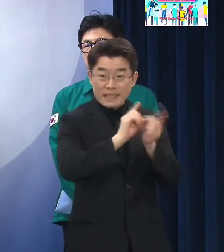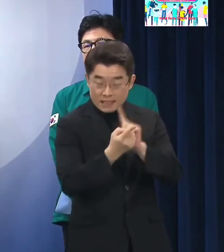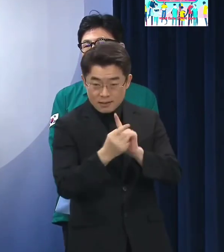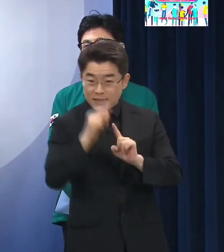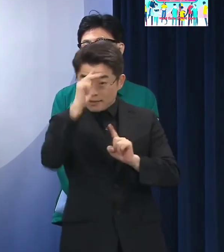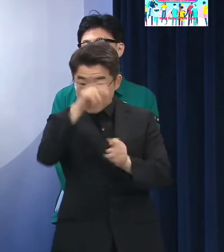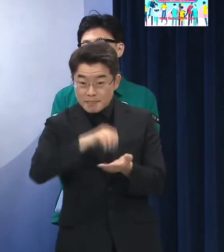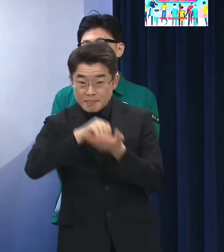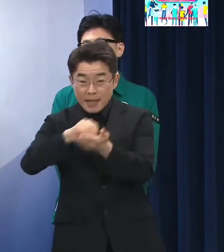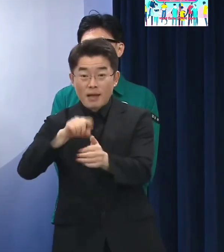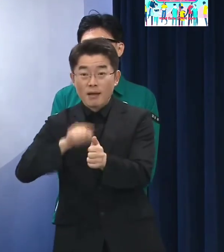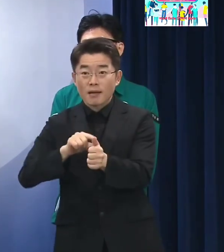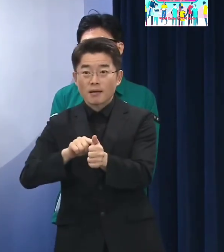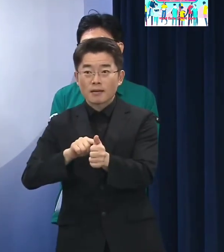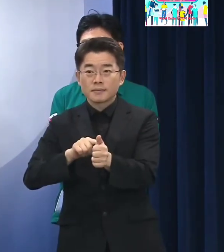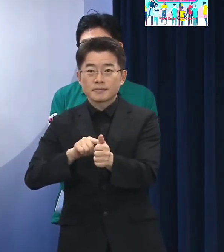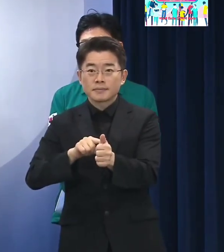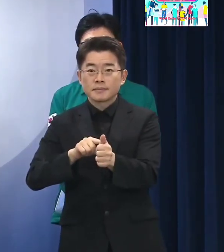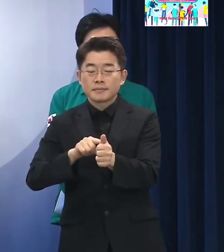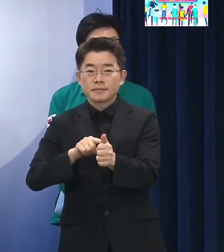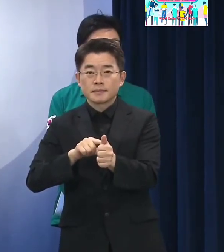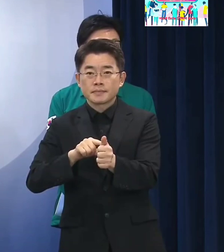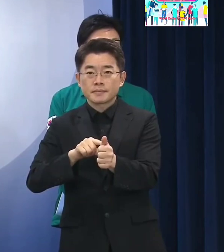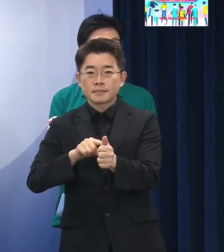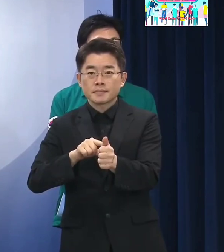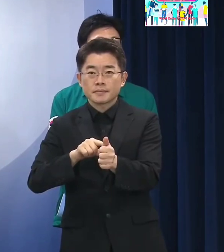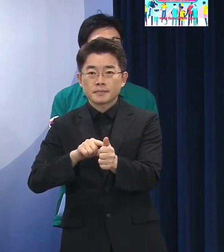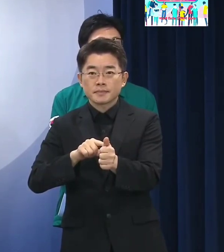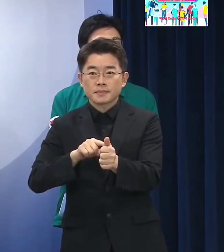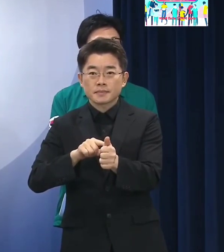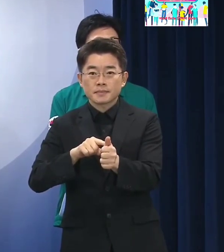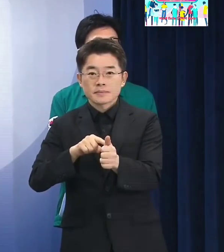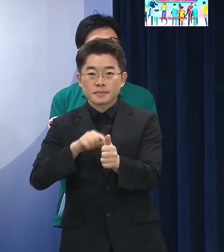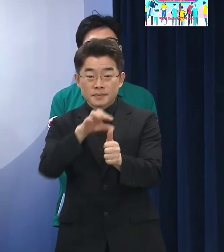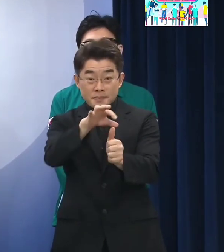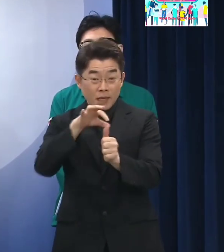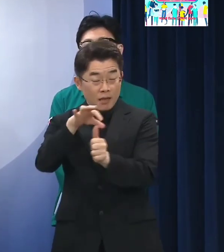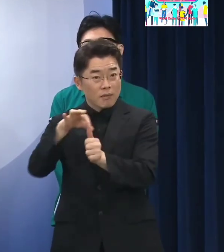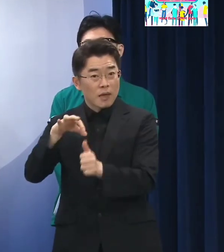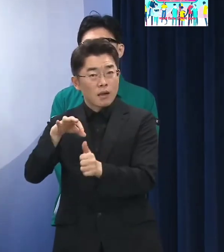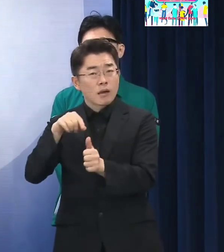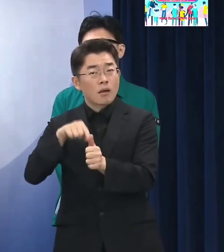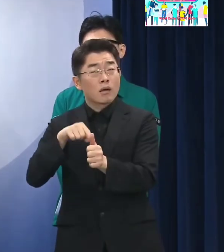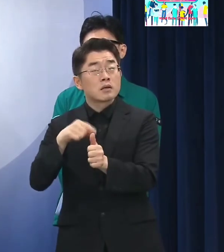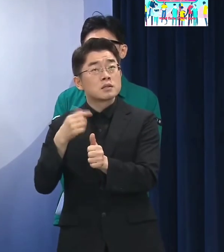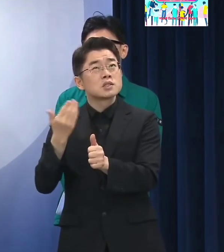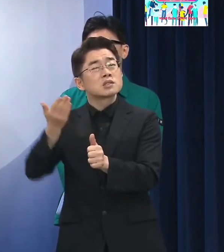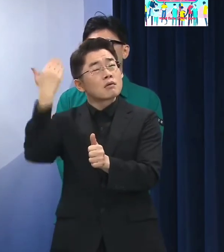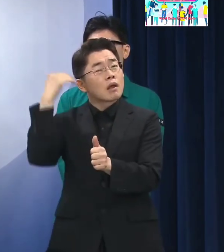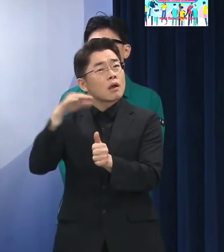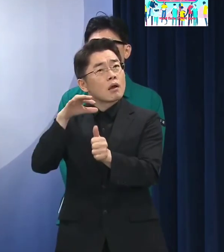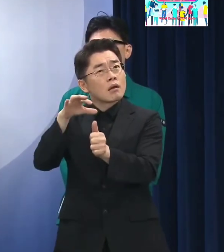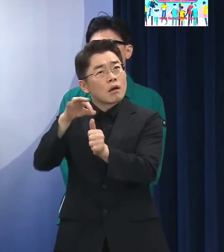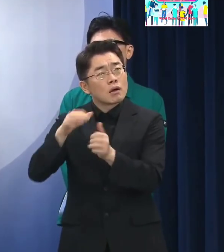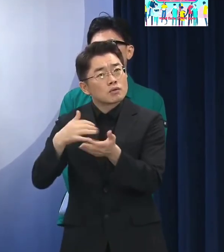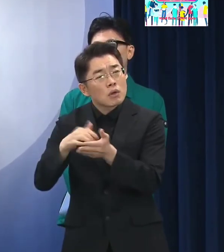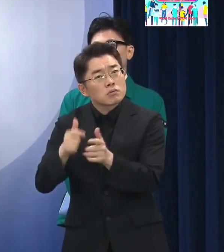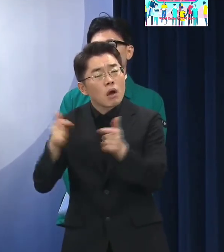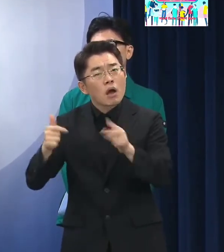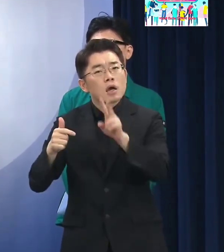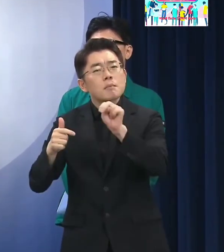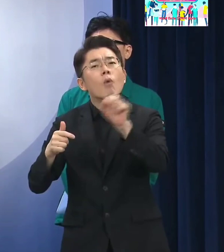물론 우선순위가 있을 수 있겠지만 저희 의경이 기존 2만 5천까지 있었습니다 한 4, 5년 전에